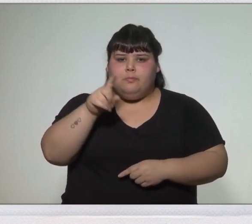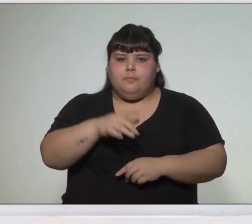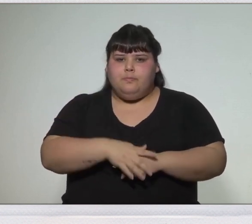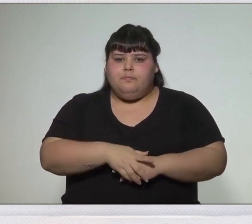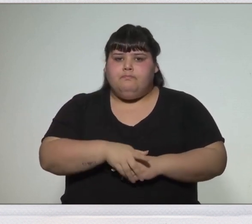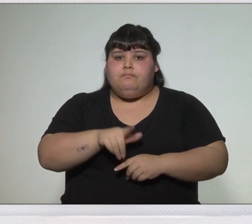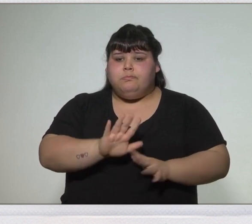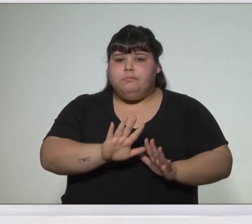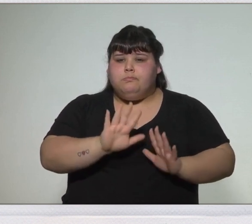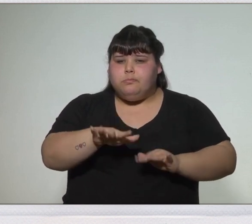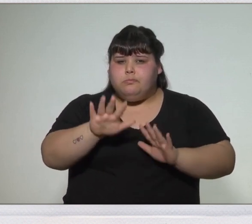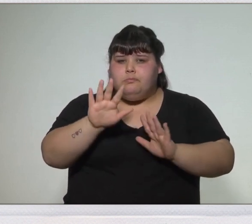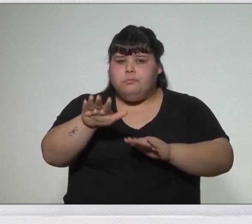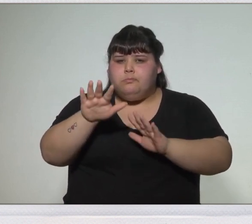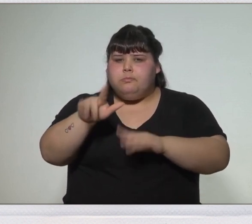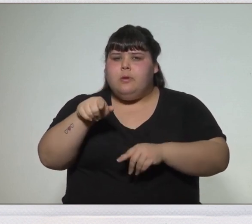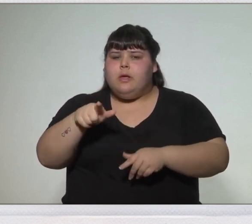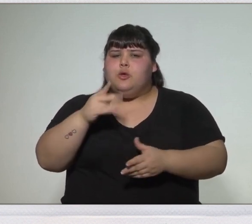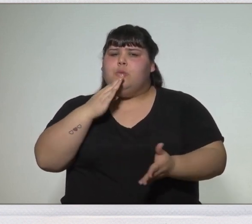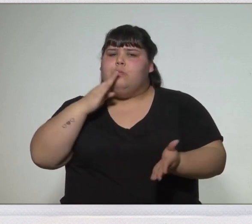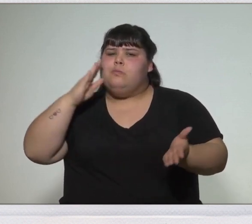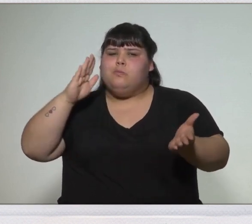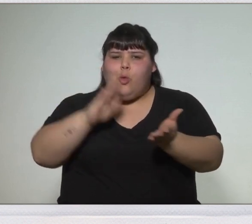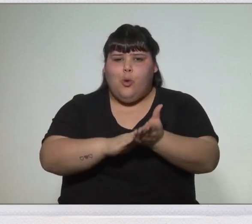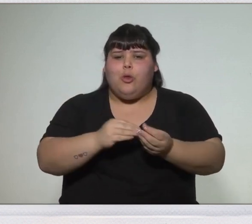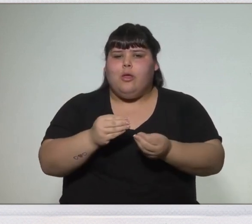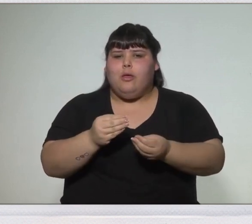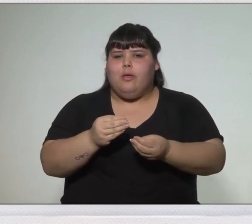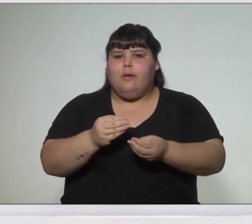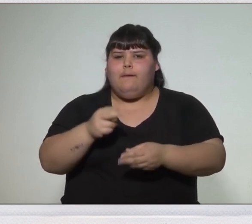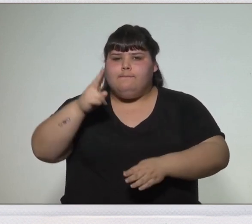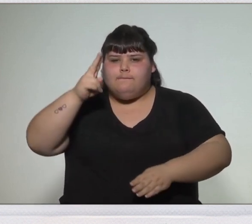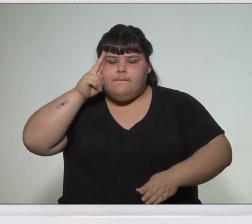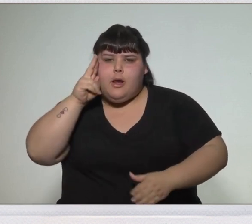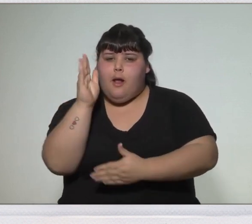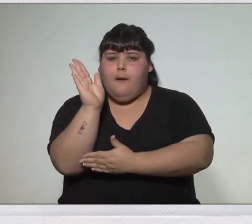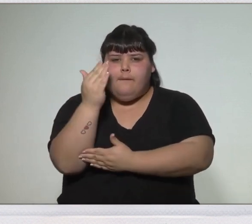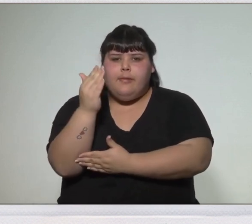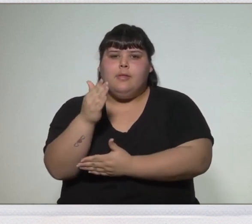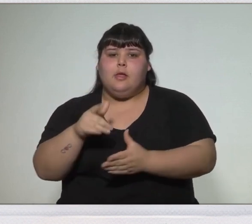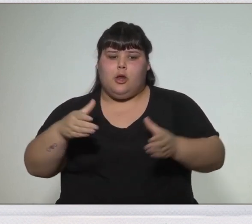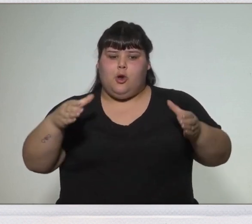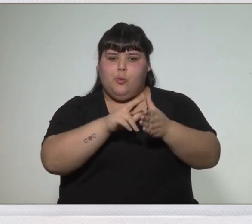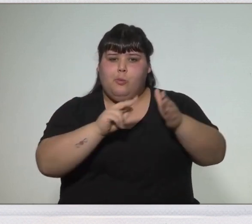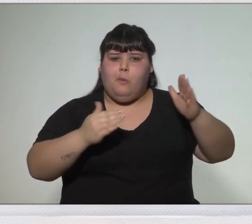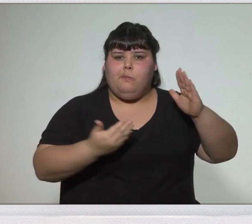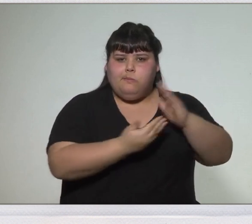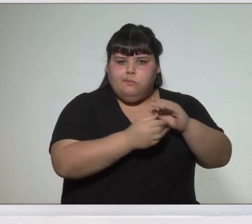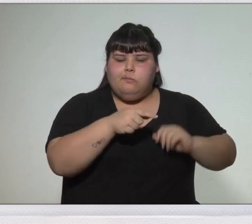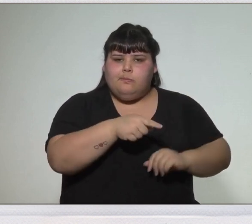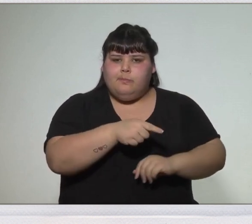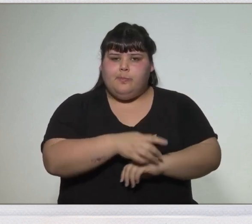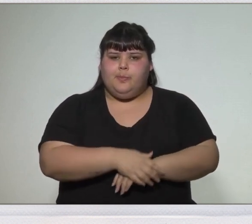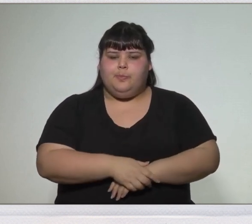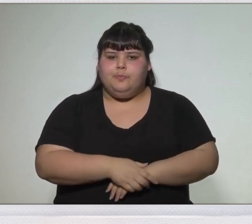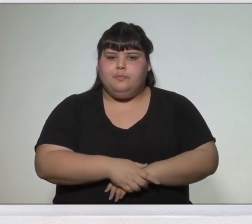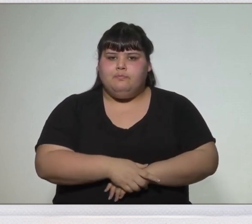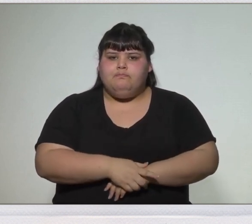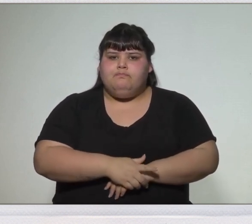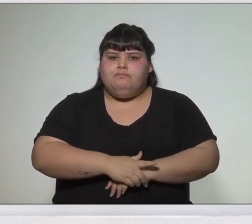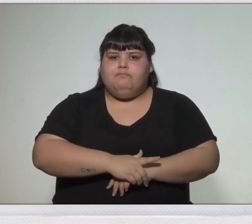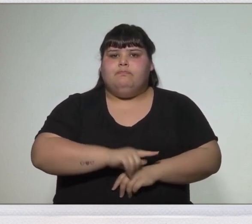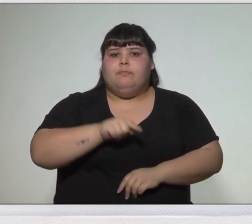fidelidad a la bandera y a la Asamblea. Logran vencer en Salta a las